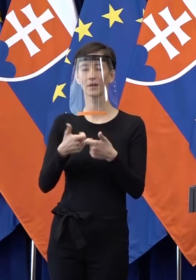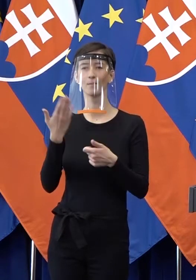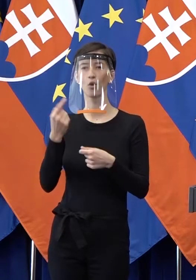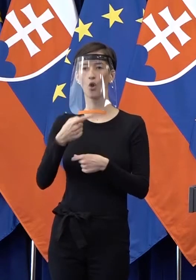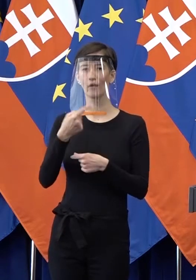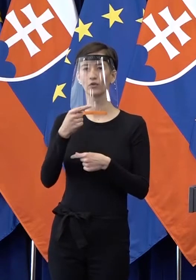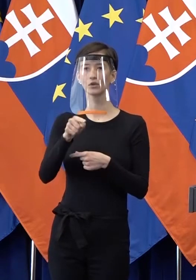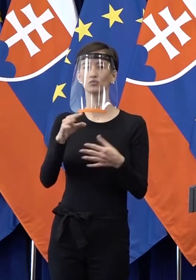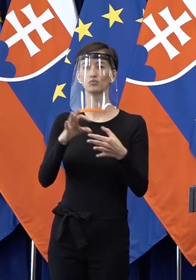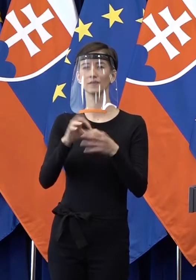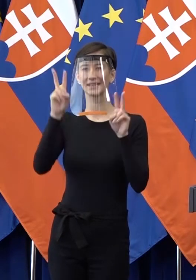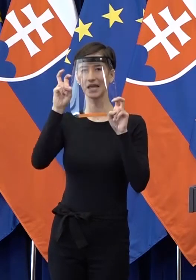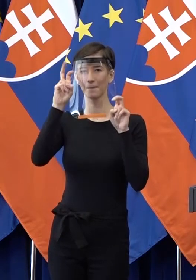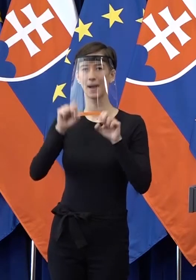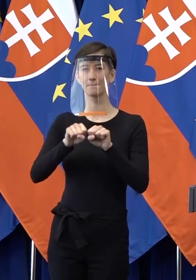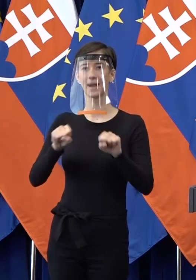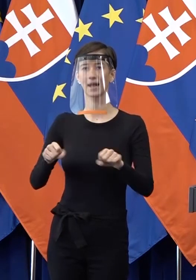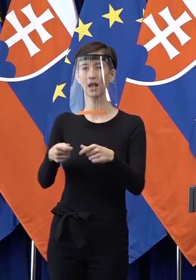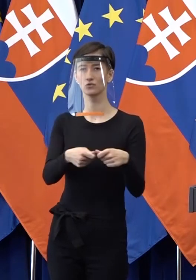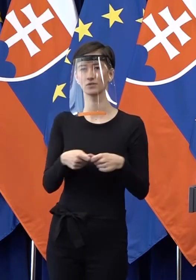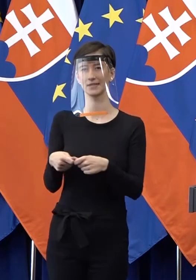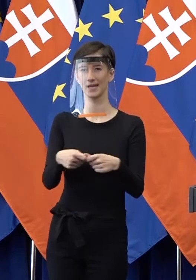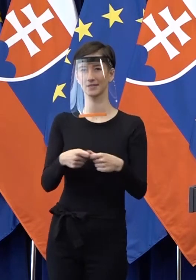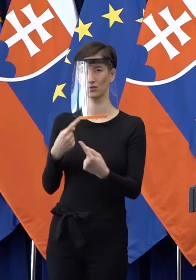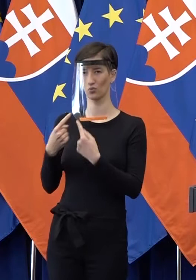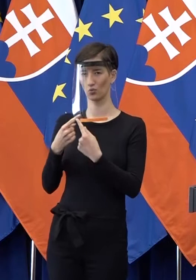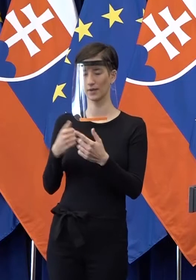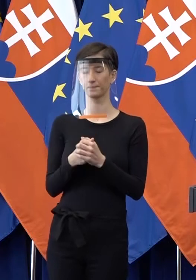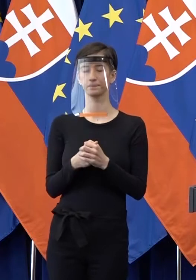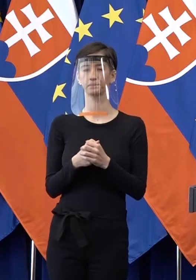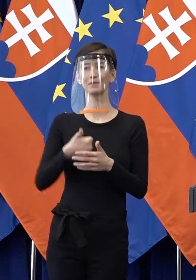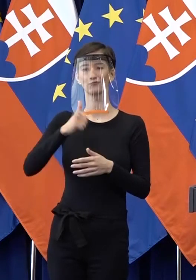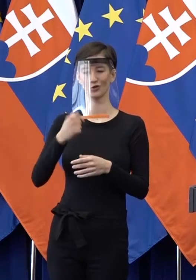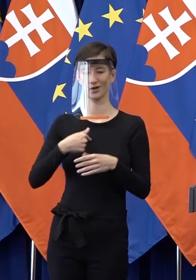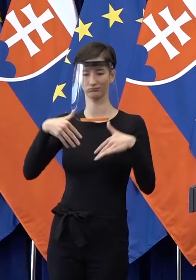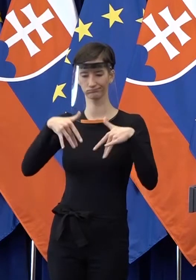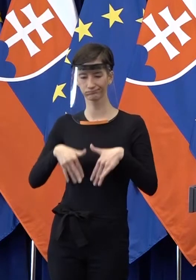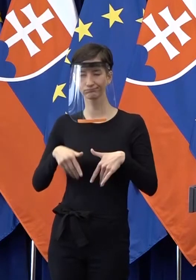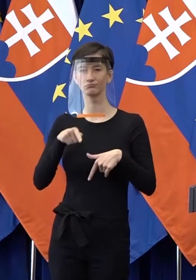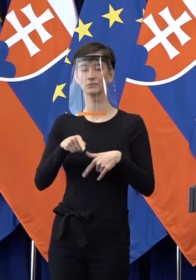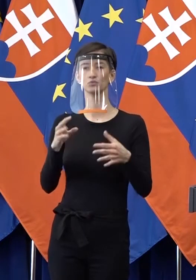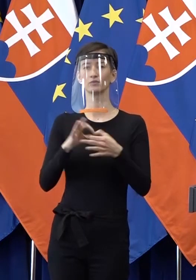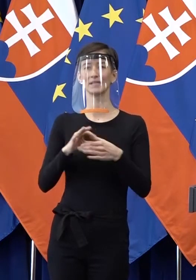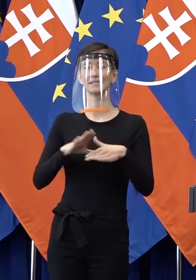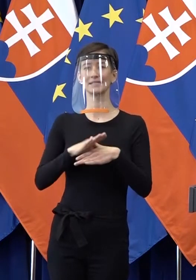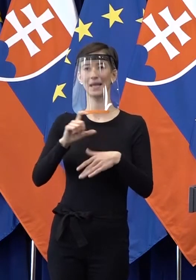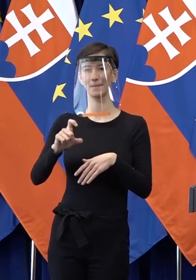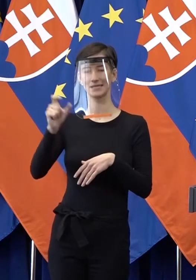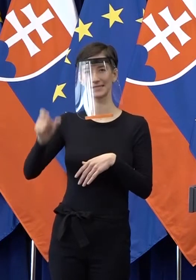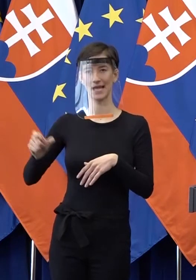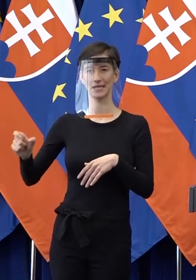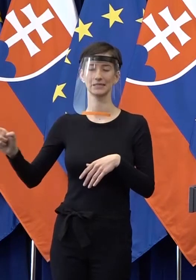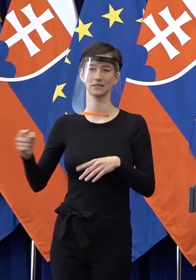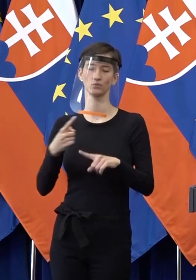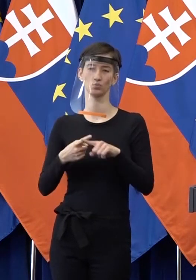bankovou asociáciou. Včera sme tu boli s zamestnancami, respektíve so